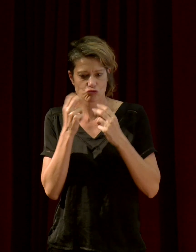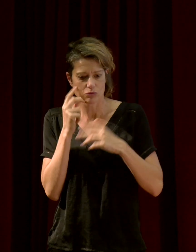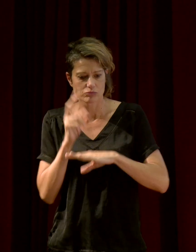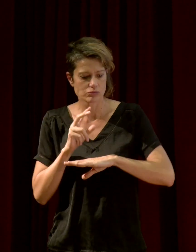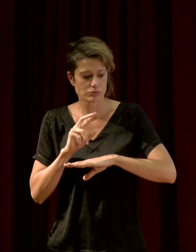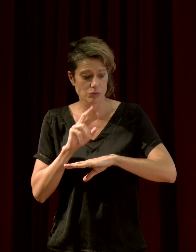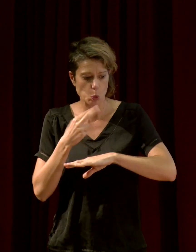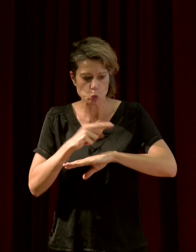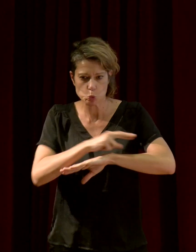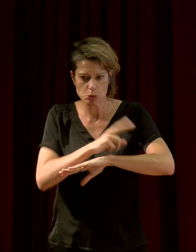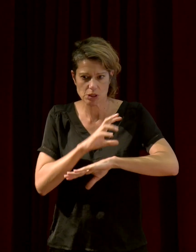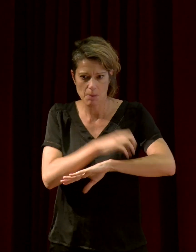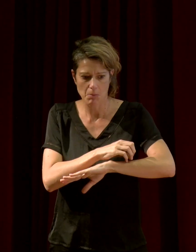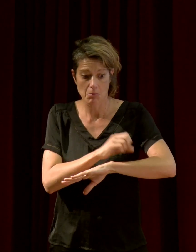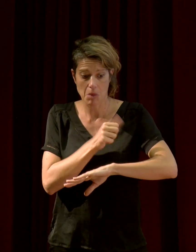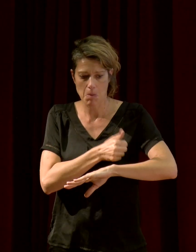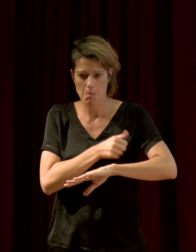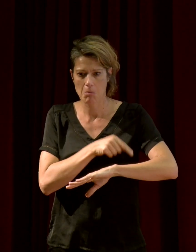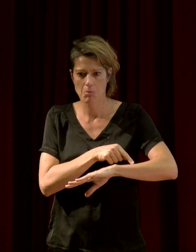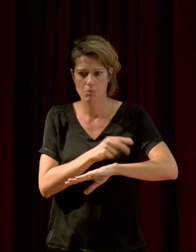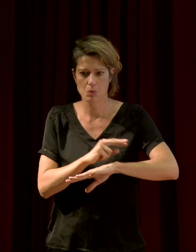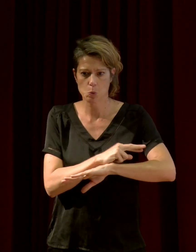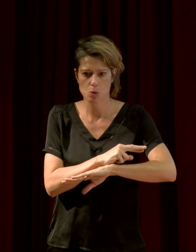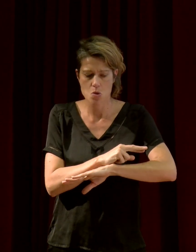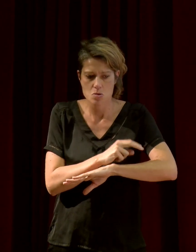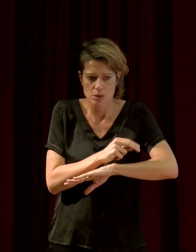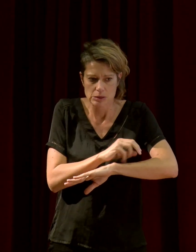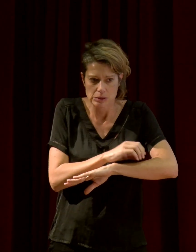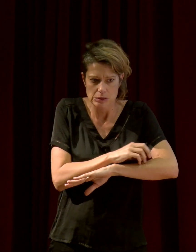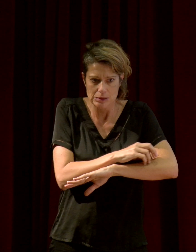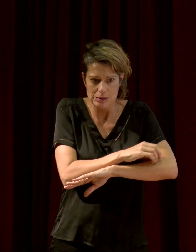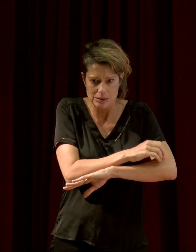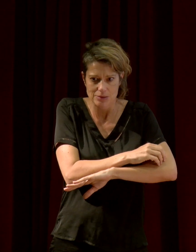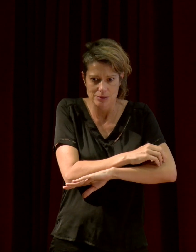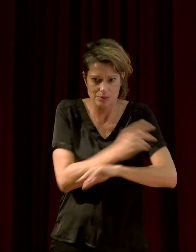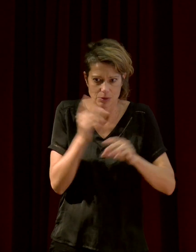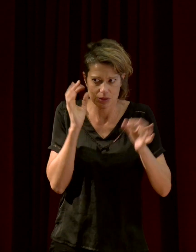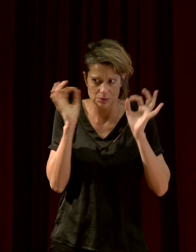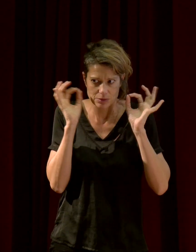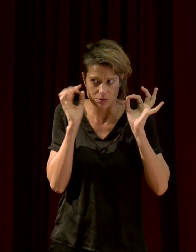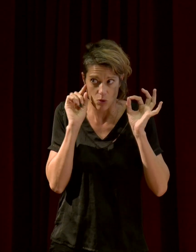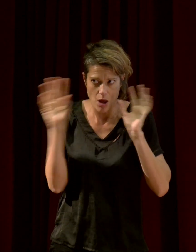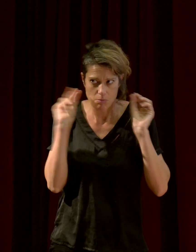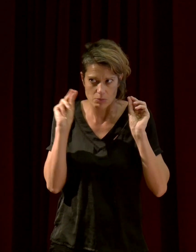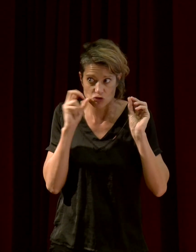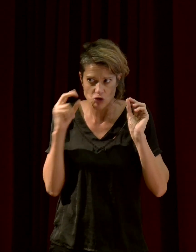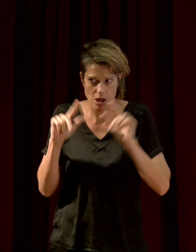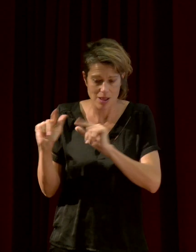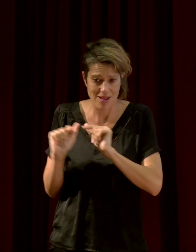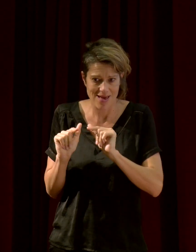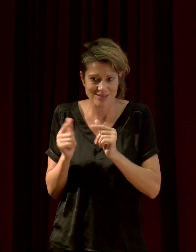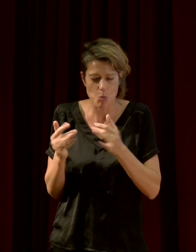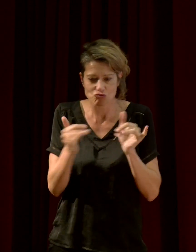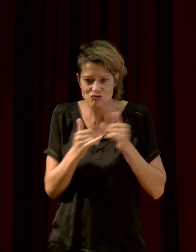intérêt à ne pas se faire entendre et surtout à bien écouter l'environnement sonore pour éventuellement détecter un prédateur. Et donc, c'est une sorte de